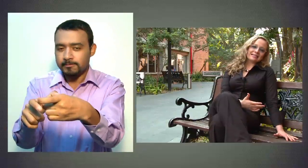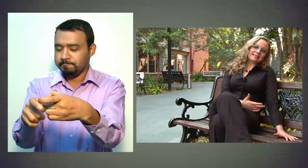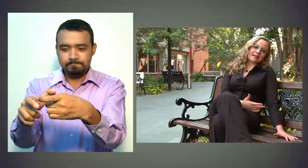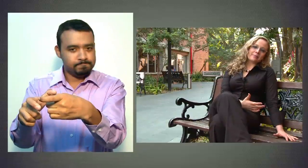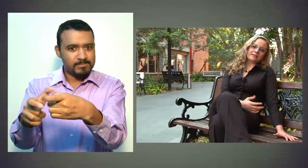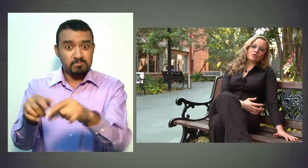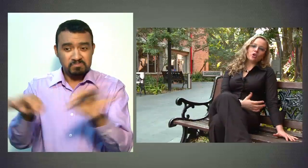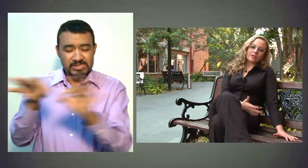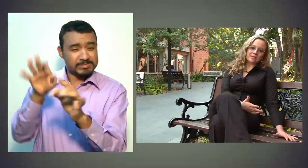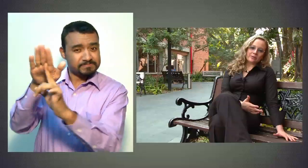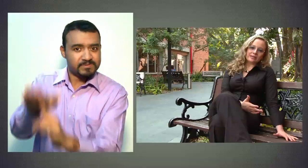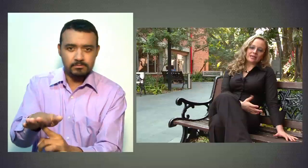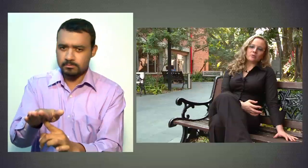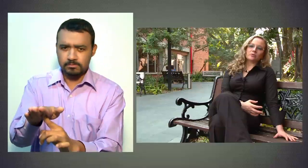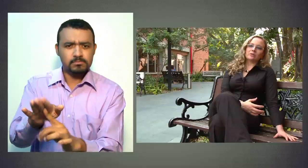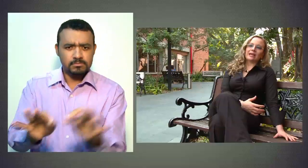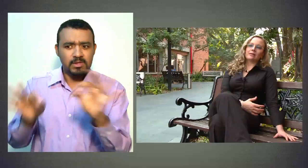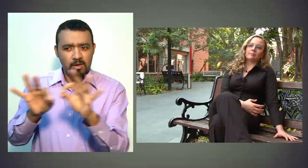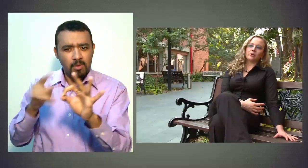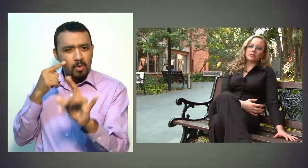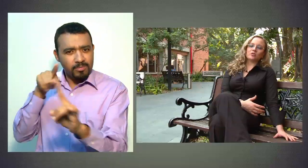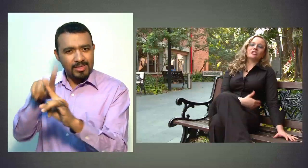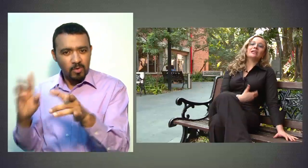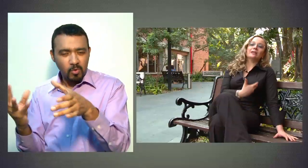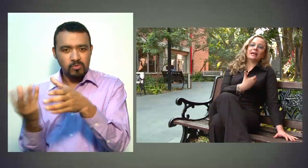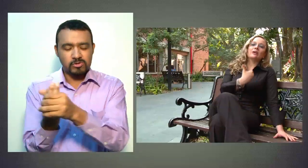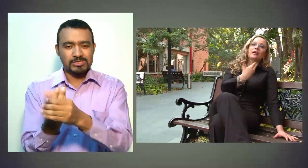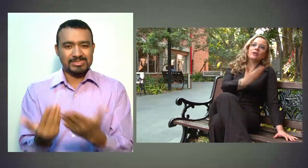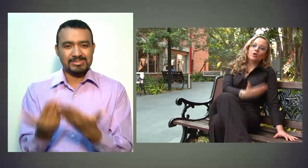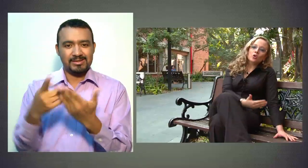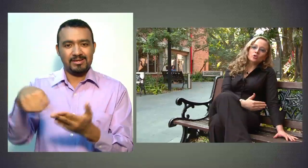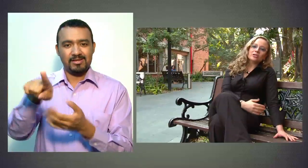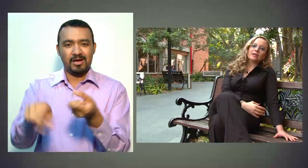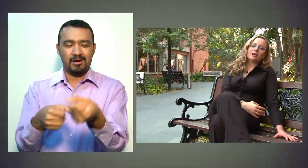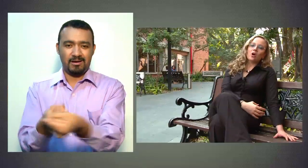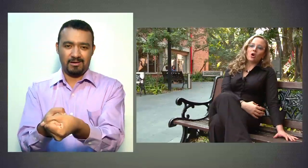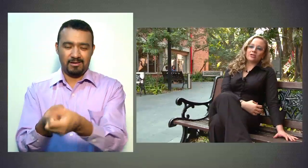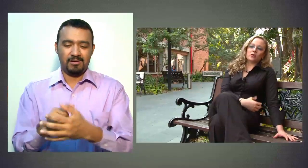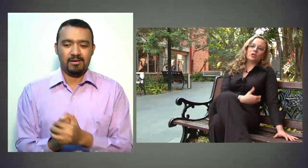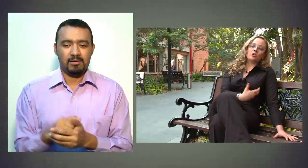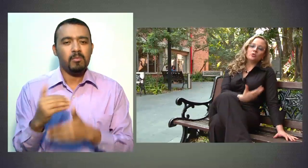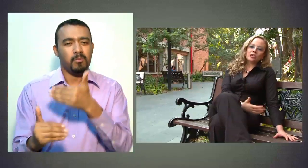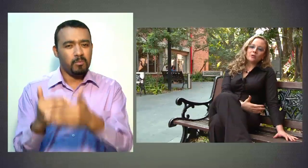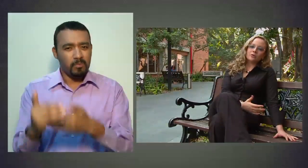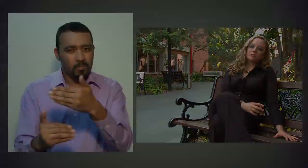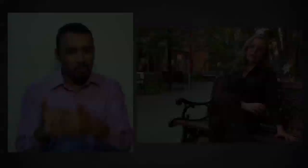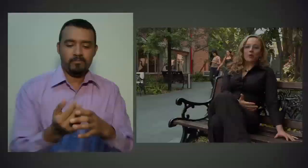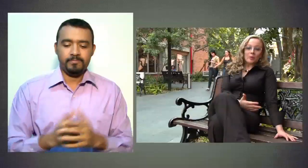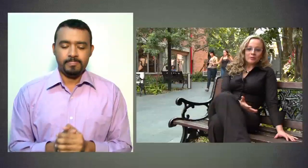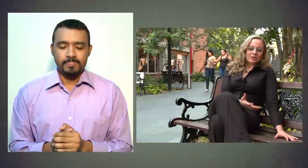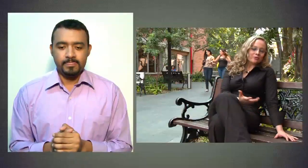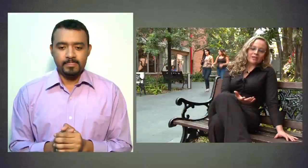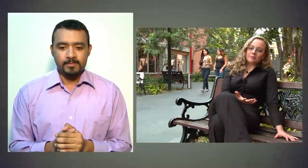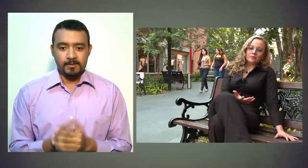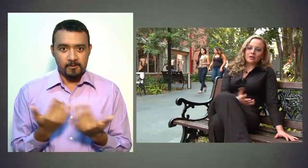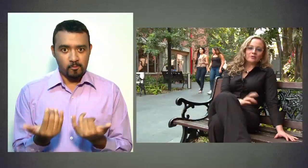sistemas no discriminativos, de procesos que incluyen o que son inclusivos. Volvemos y contamos a los